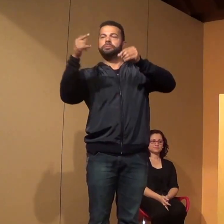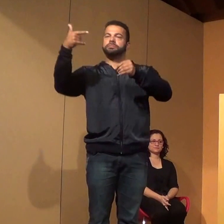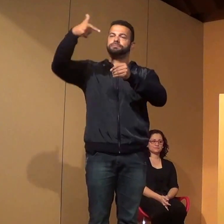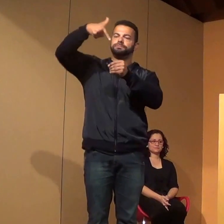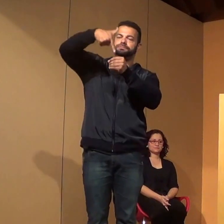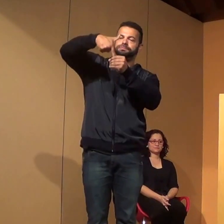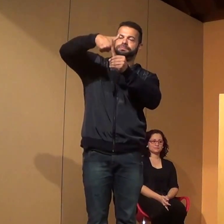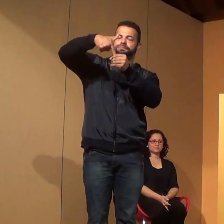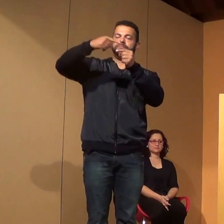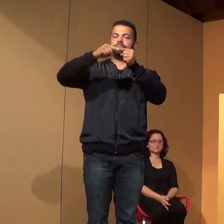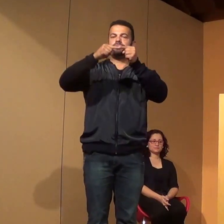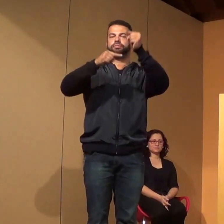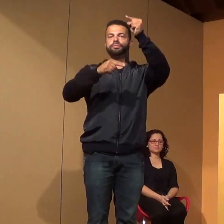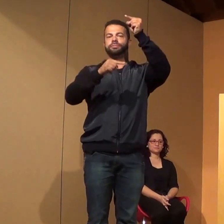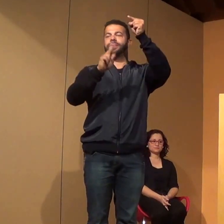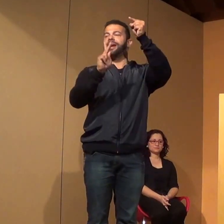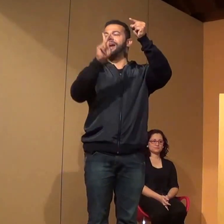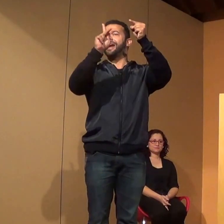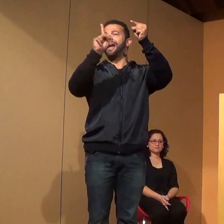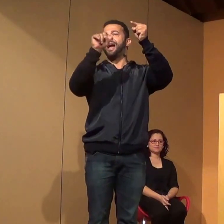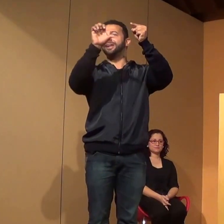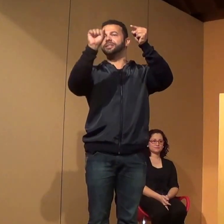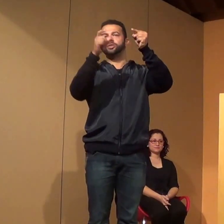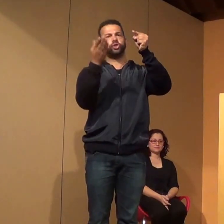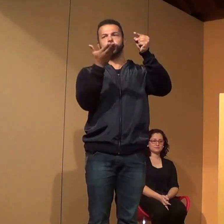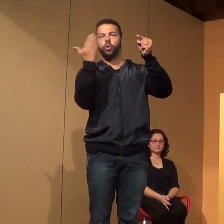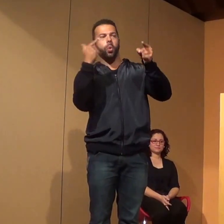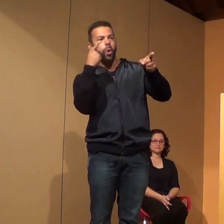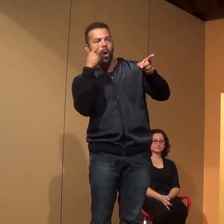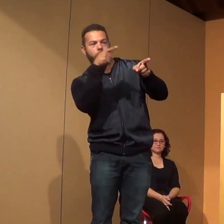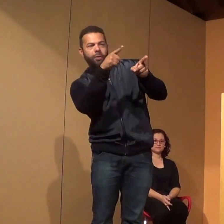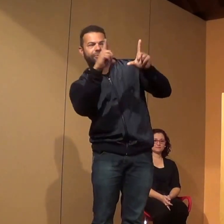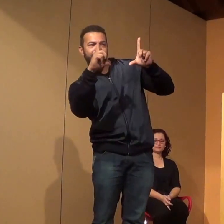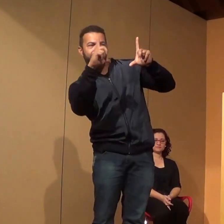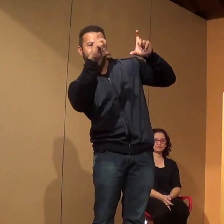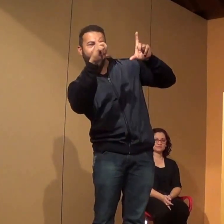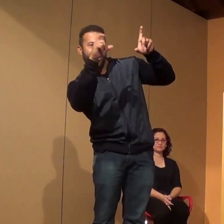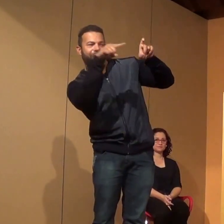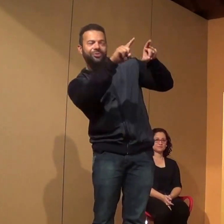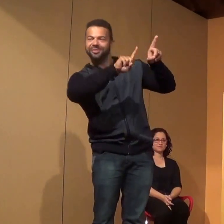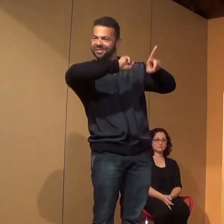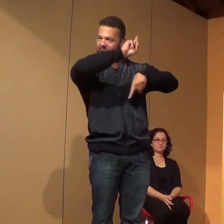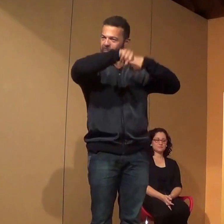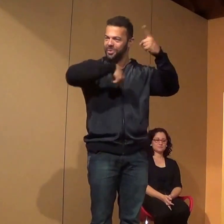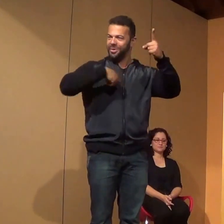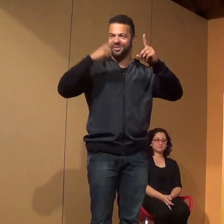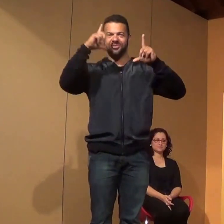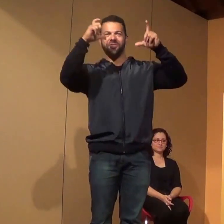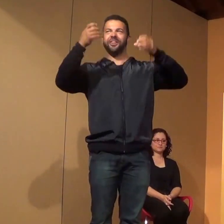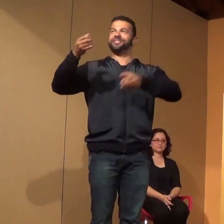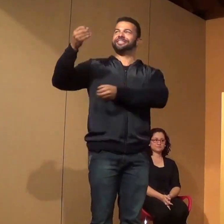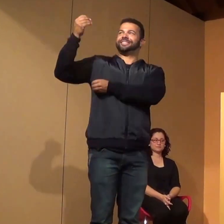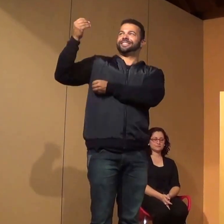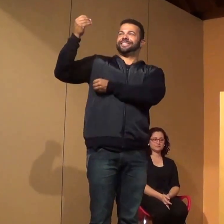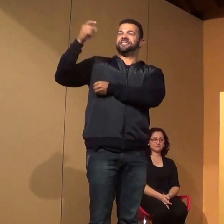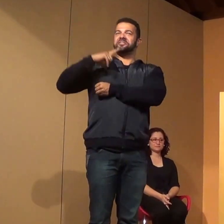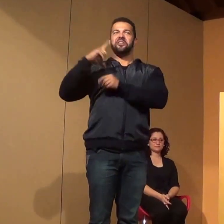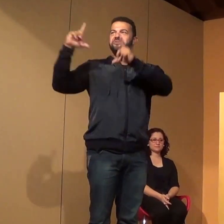gás. Mas vocês podem tirar fotos, depois da nossa fala aqui. Todos vocês